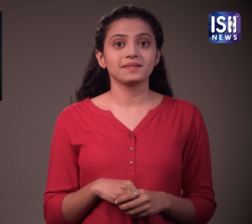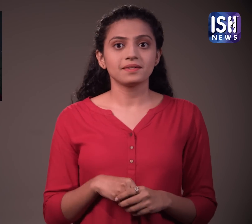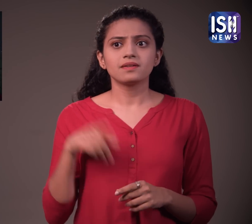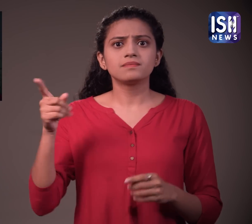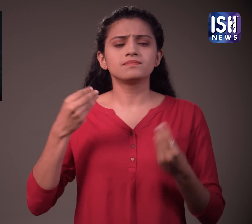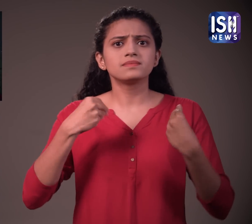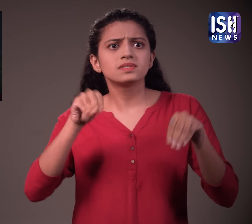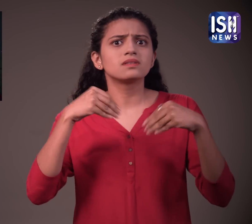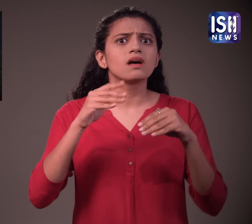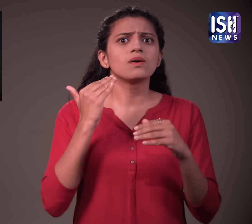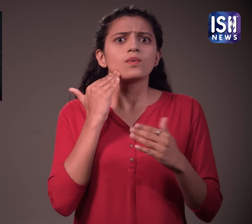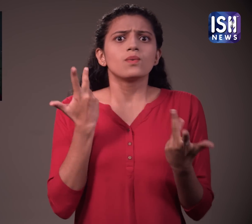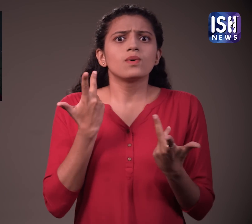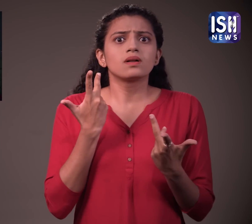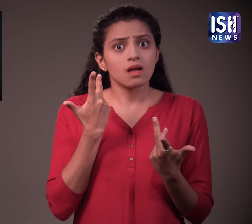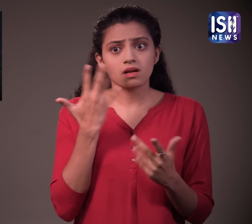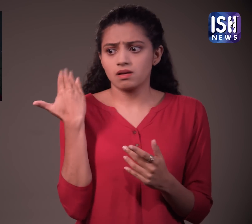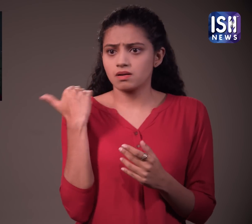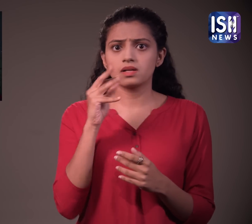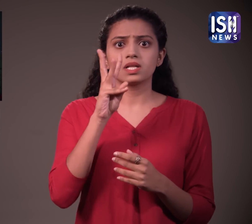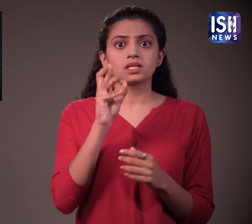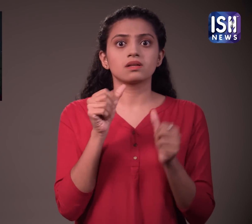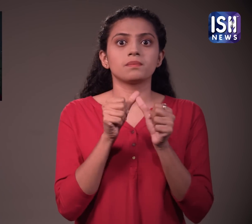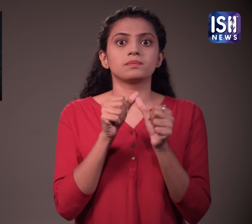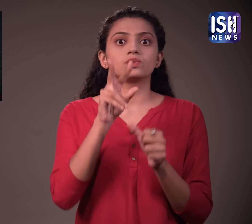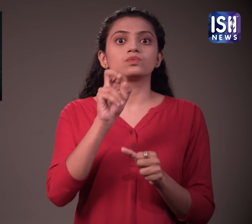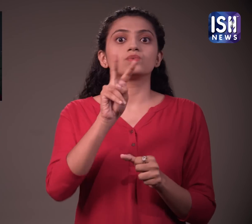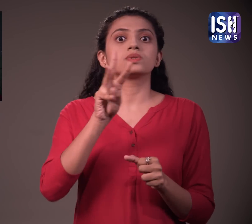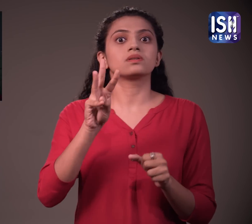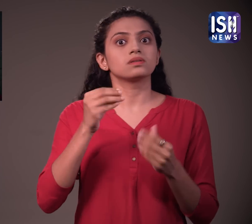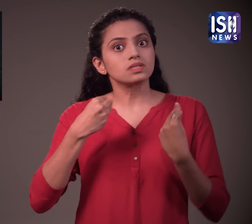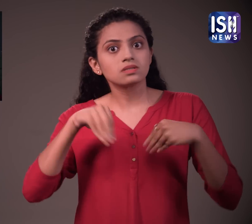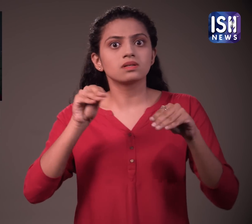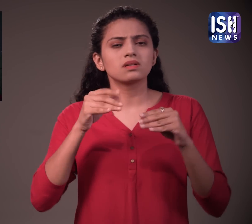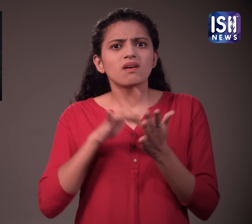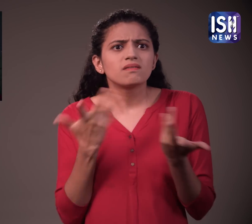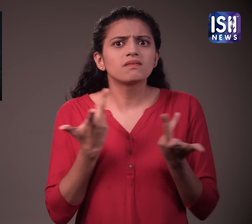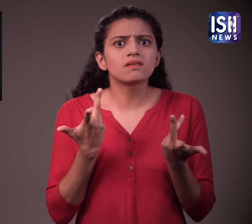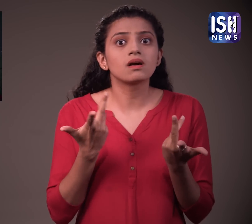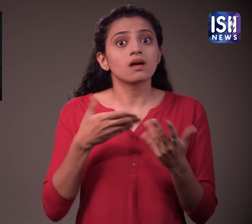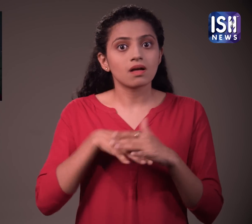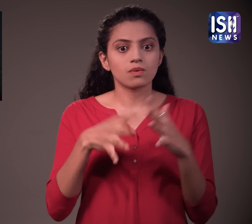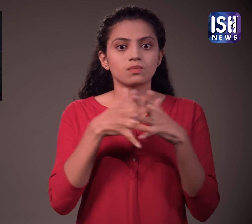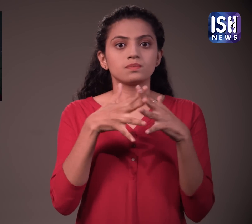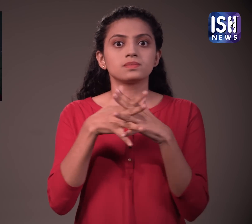ब्रैंड को 30 अपरेल 2023 को लॉंच किया गया। जैसे ही कलेक्शन लॉंच हुआ,